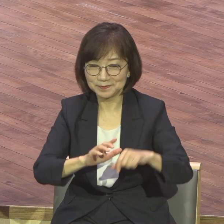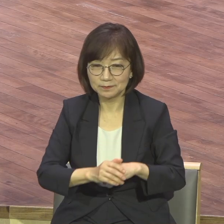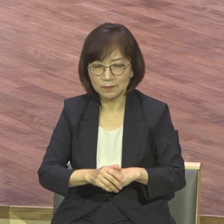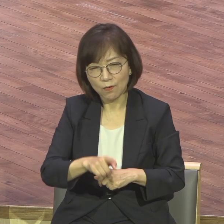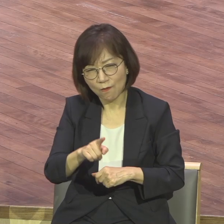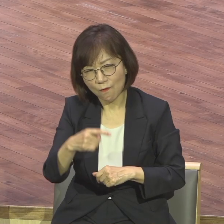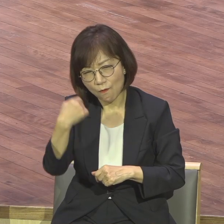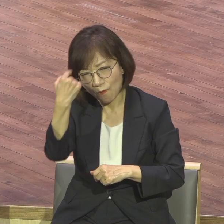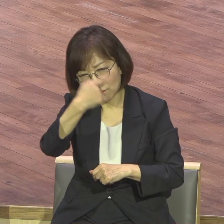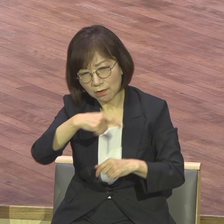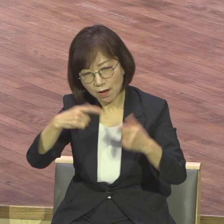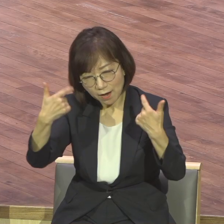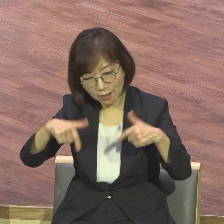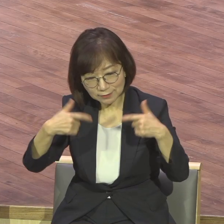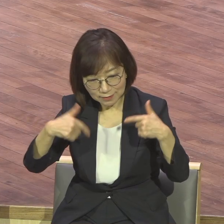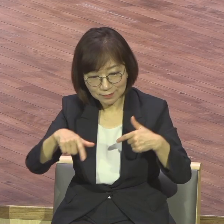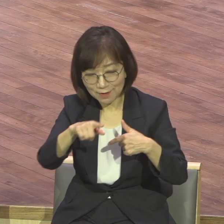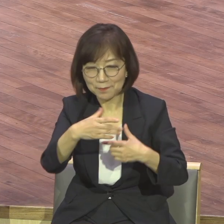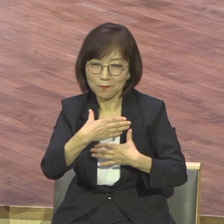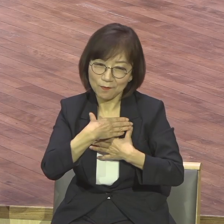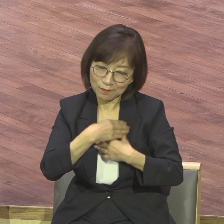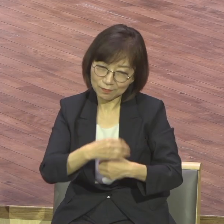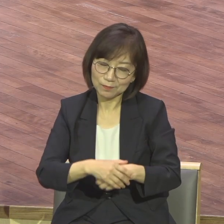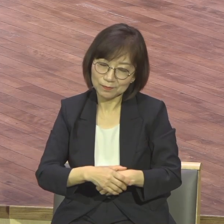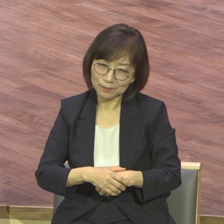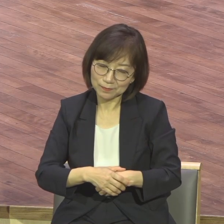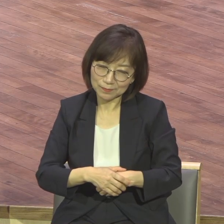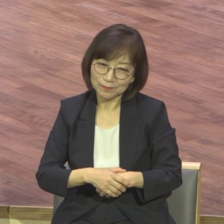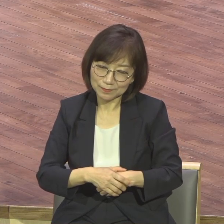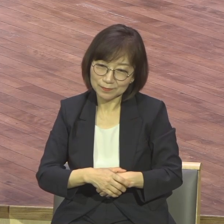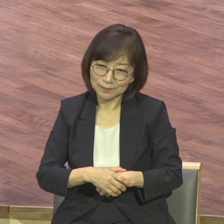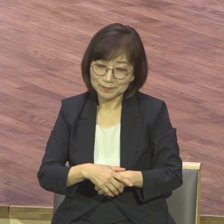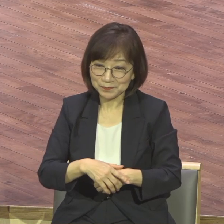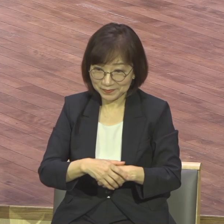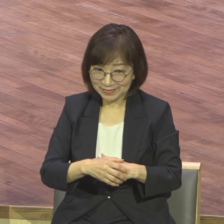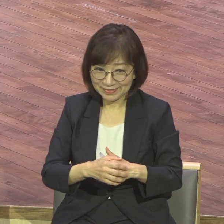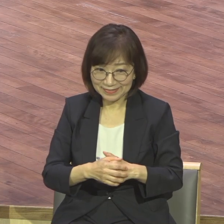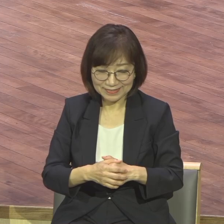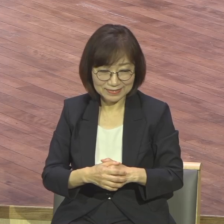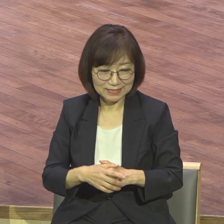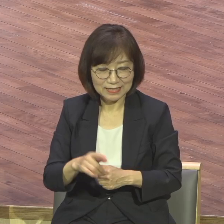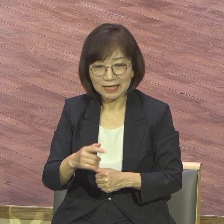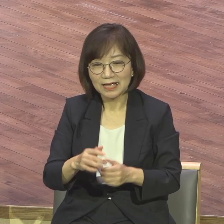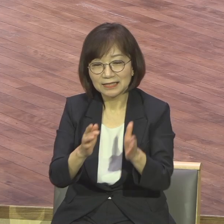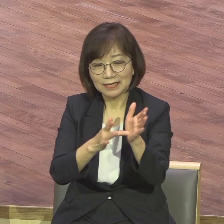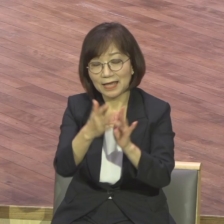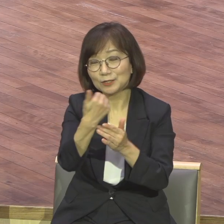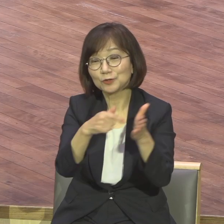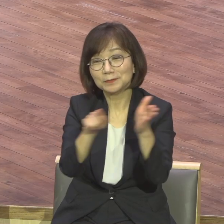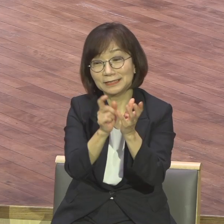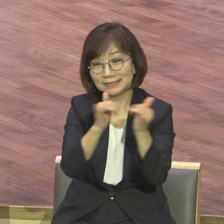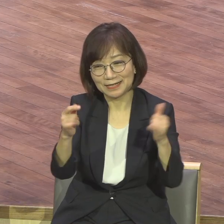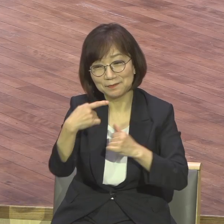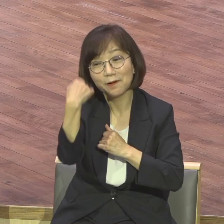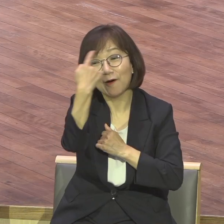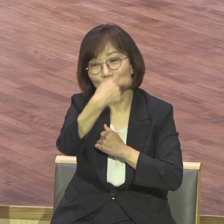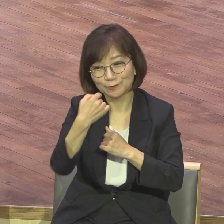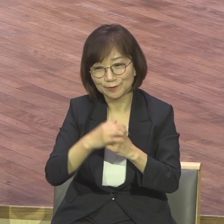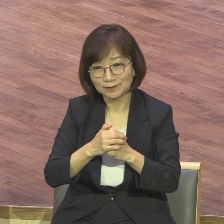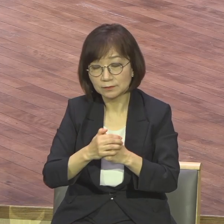저 사람 얼굴이 저렇게 편안할까 기독교만 가진 특권이에요 세상 편안할 게 뭐가 있어요